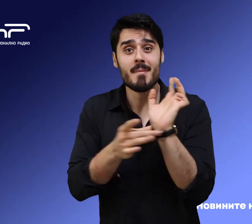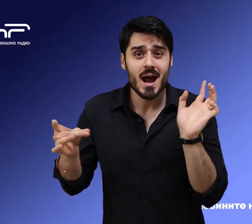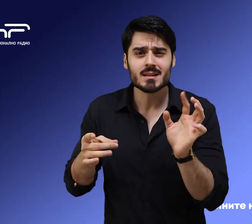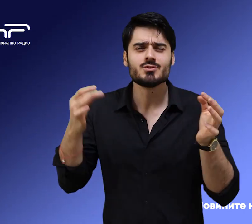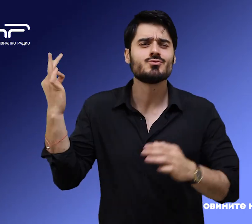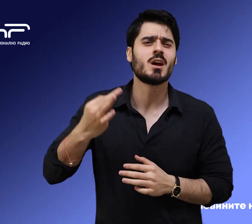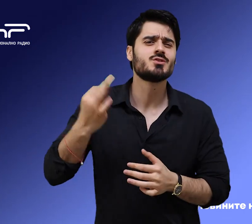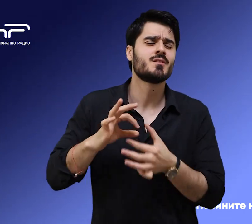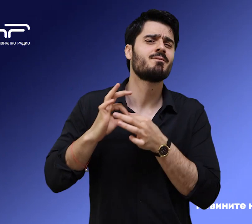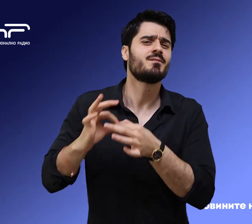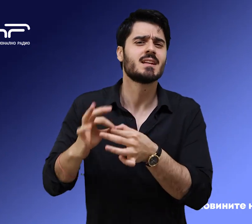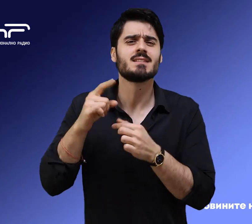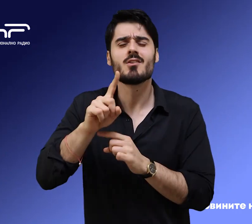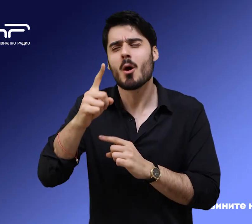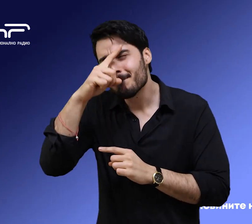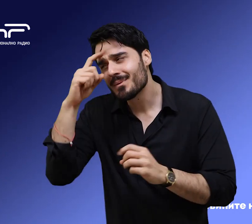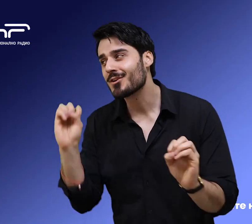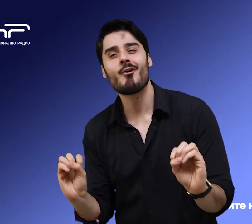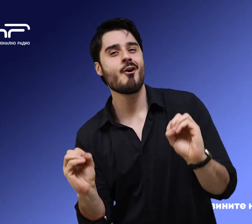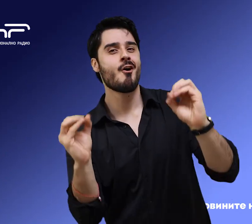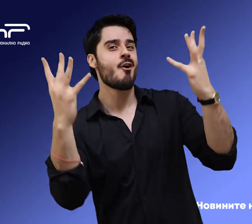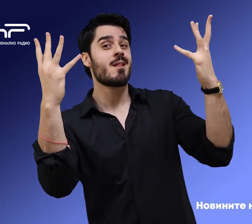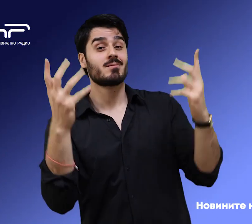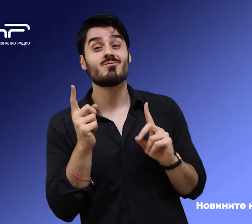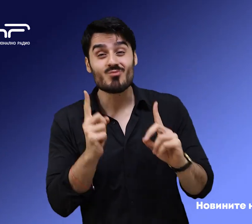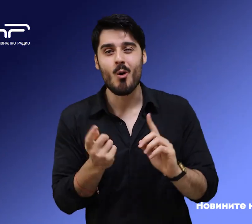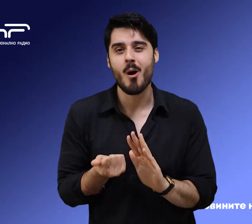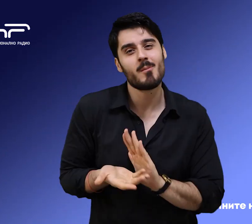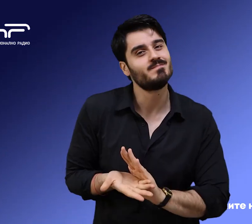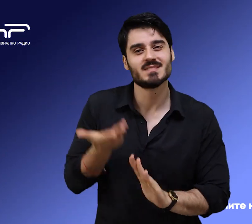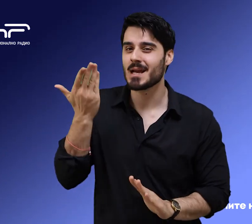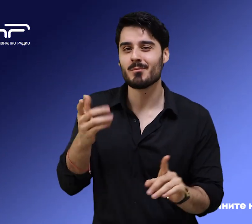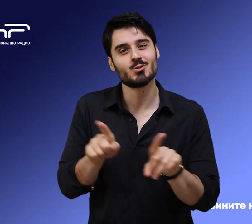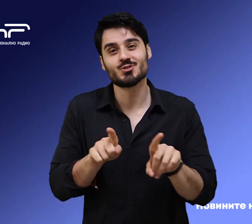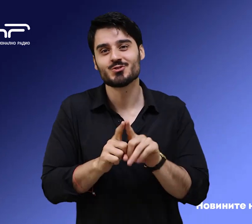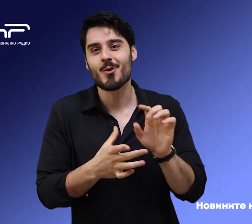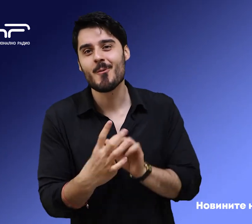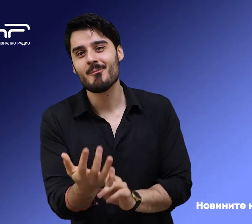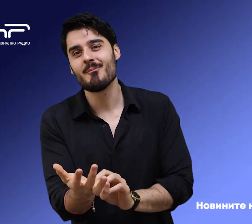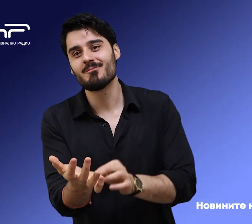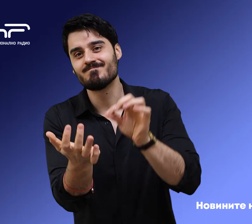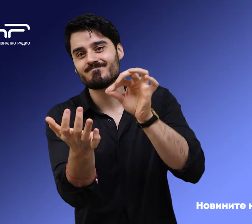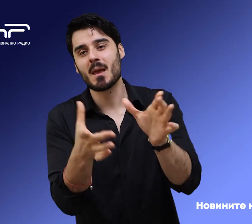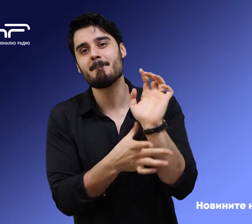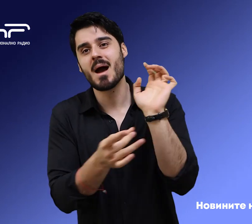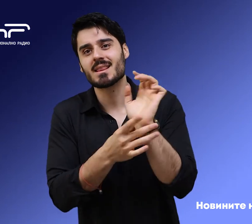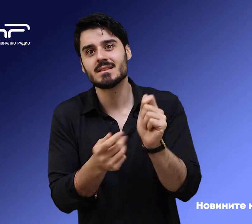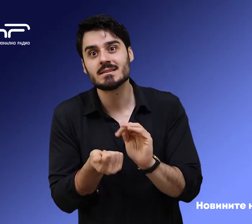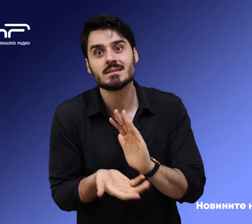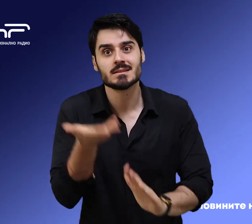е свързана с очакването на пролетта. Поскъпването обаче не подмина и мартениците, както споделиха търговци пред нашия репортер